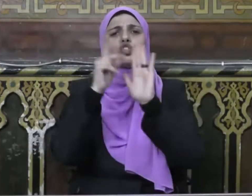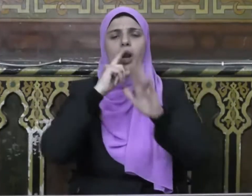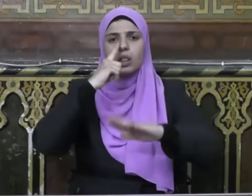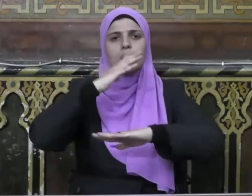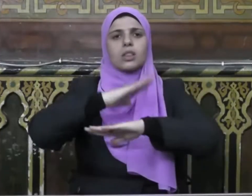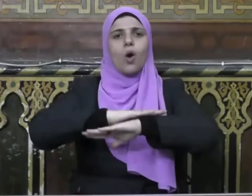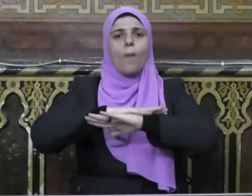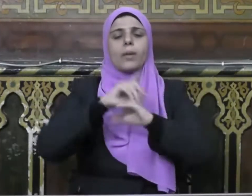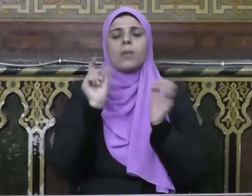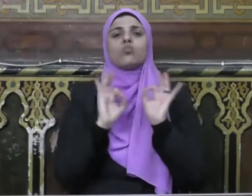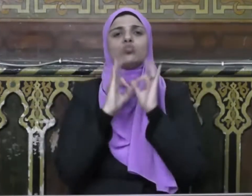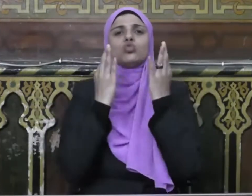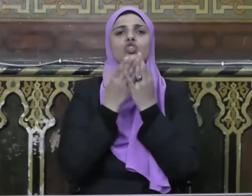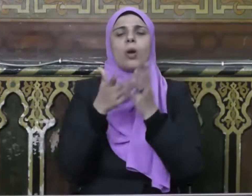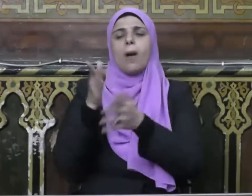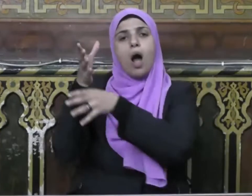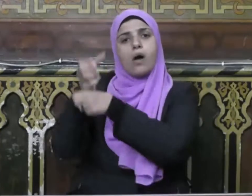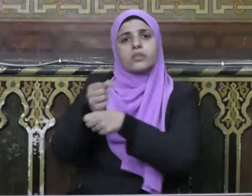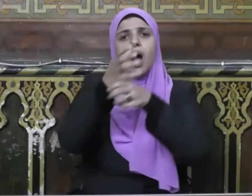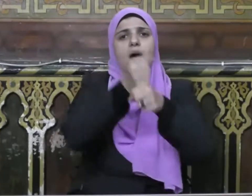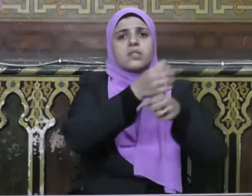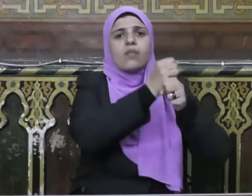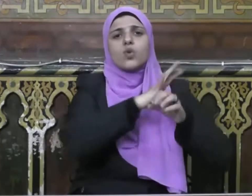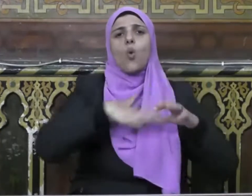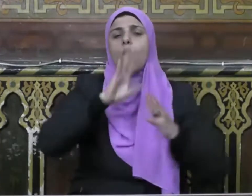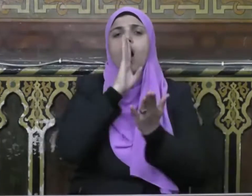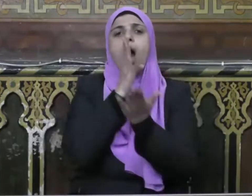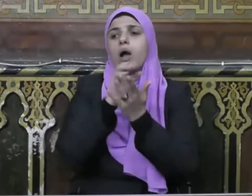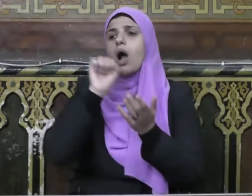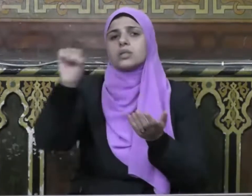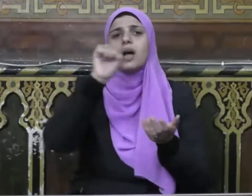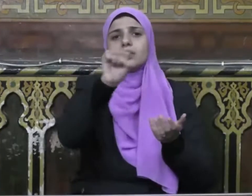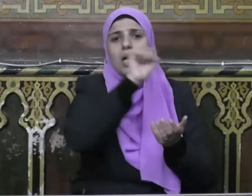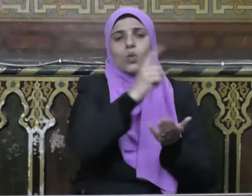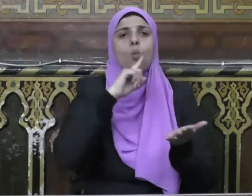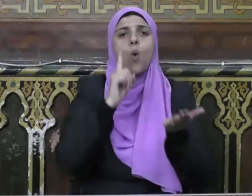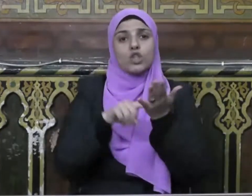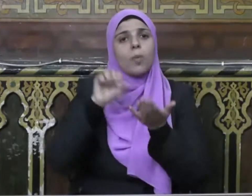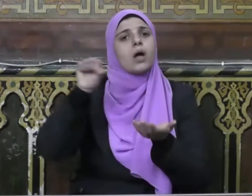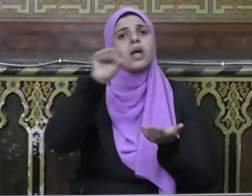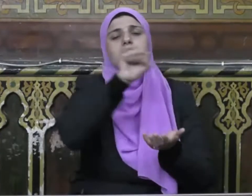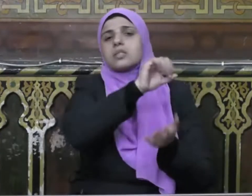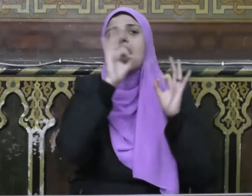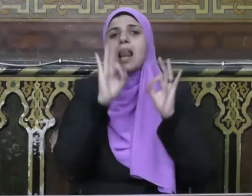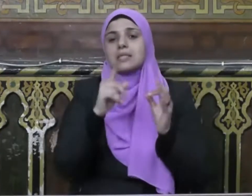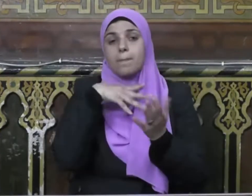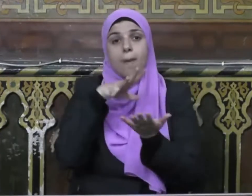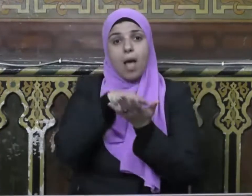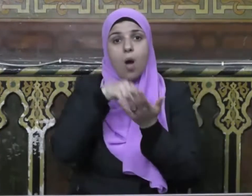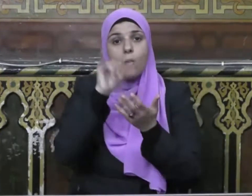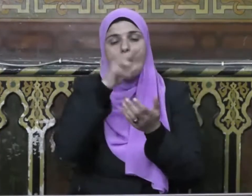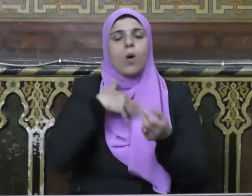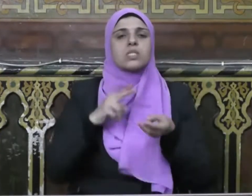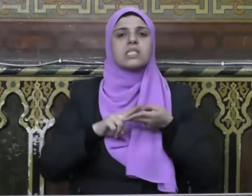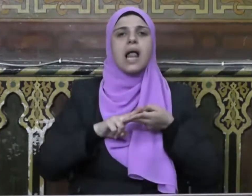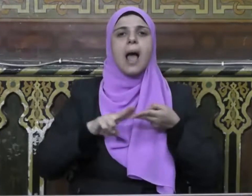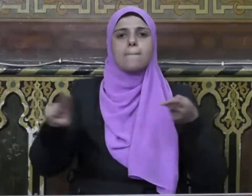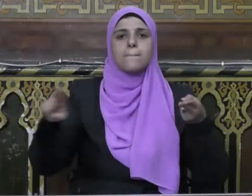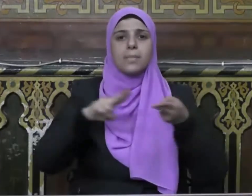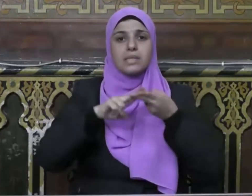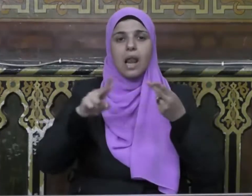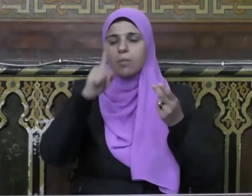بالضوابة المجتمعية التي تحفظ للجميع الحقوق والواجبات وفي مقدمتها